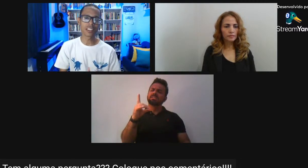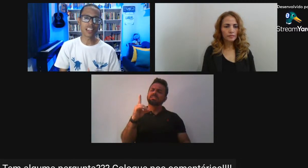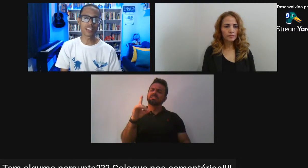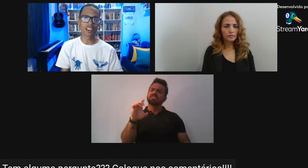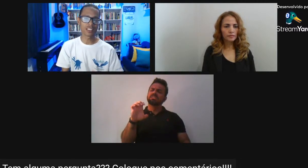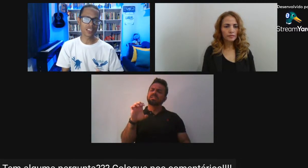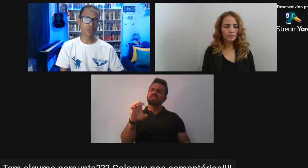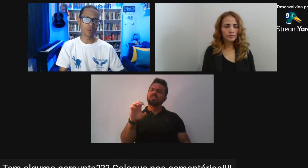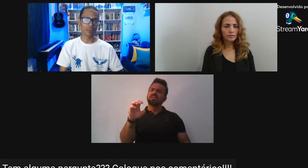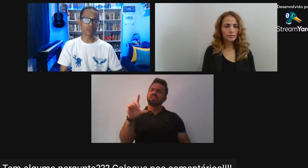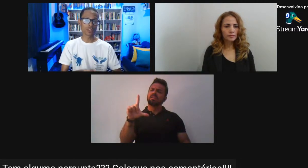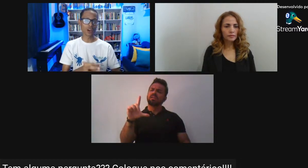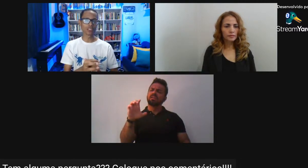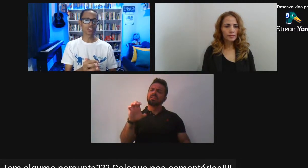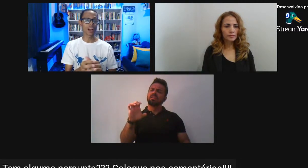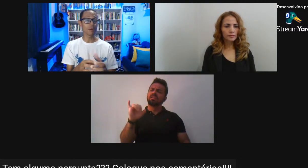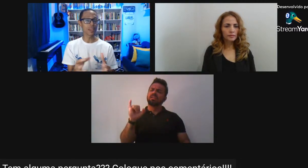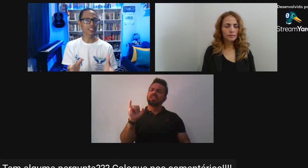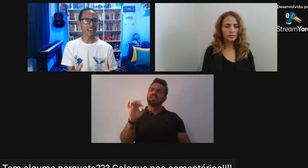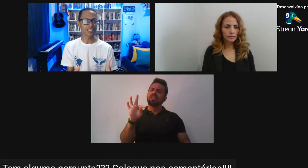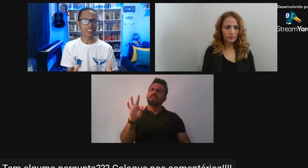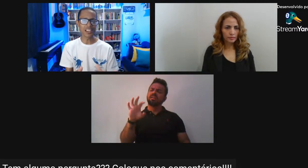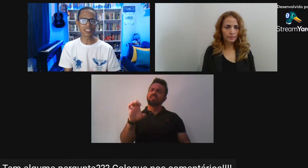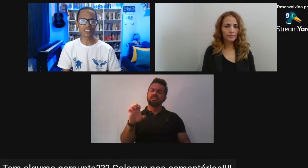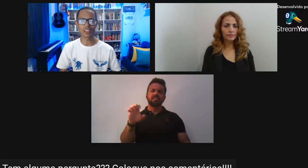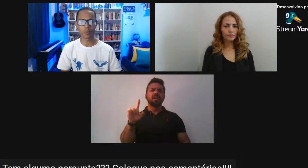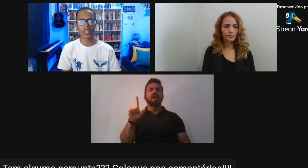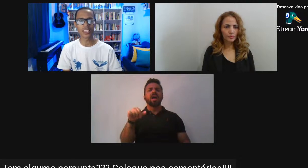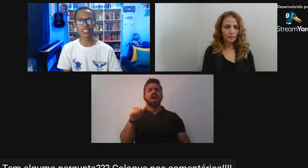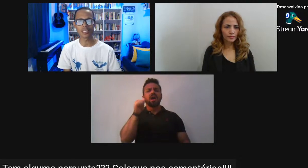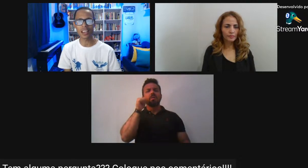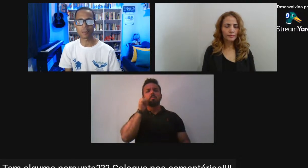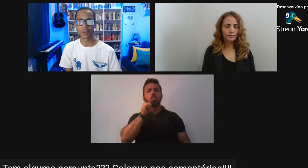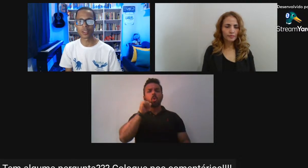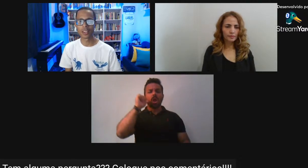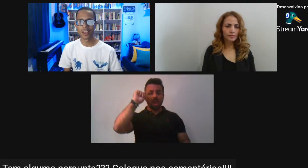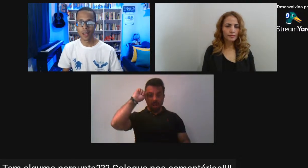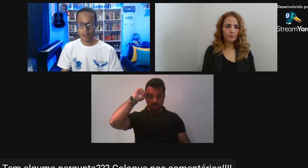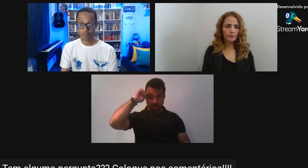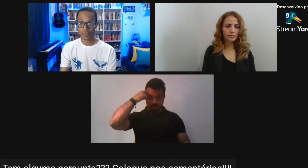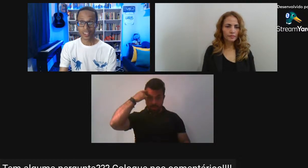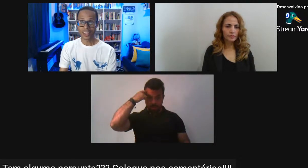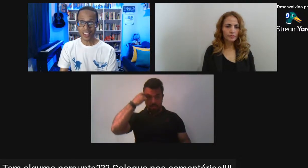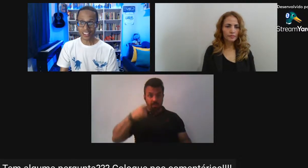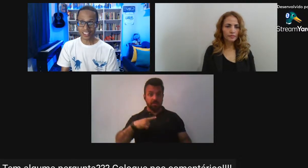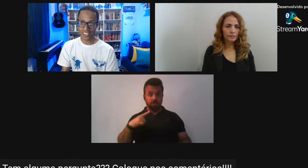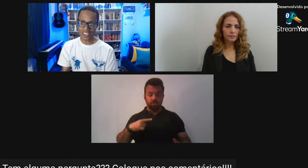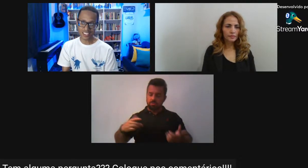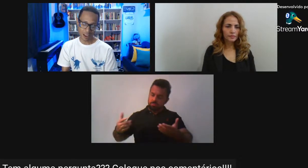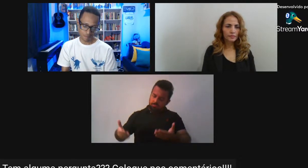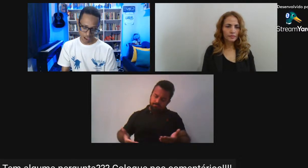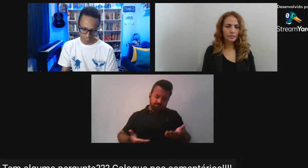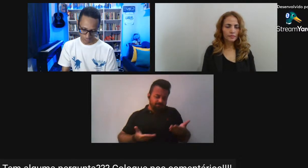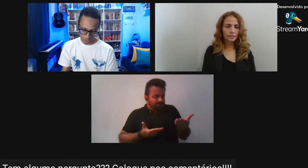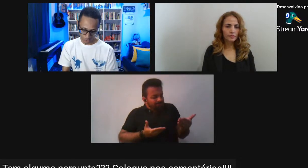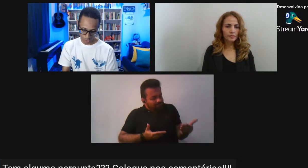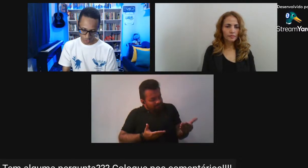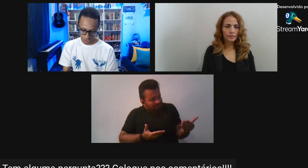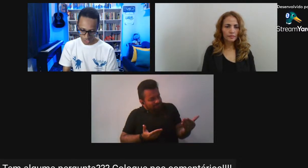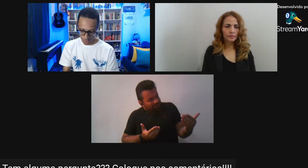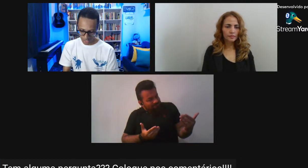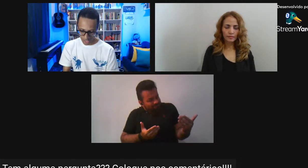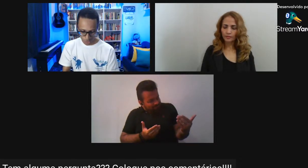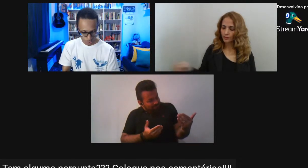Negras Que exerciam A função De amamentar As crianças Os pequeninos Na época E aqui Na página